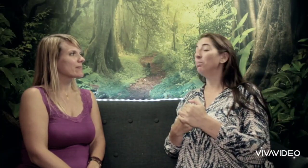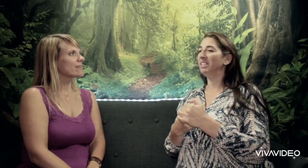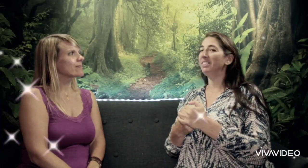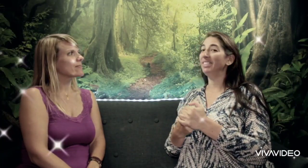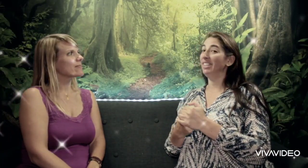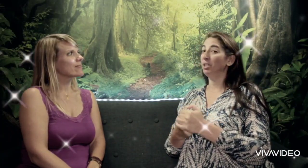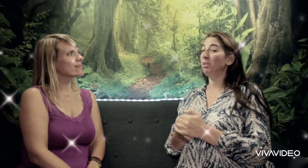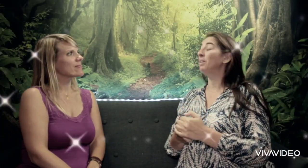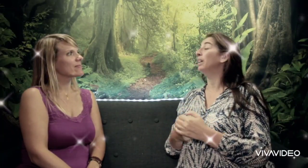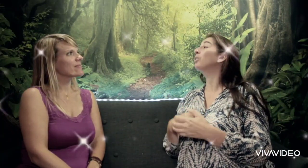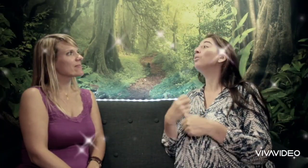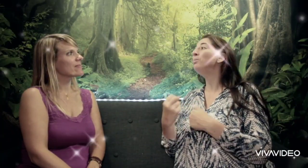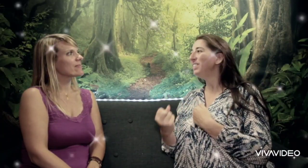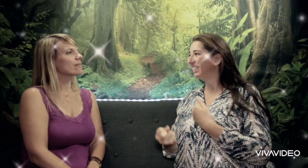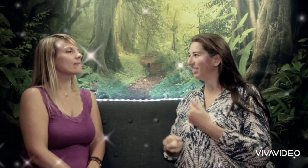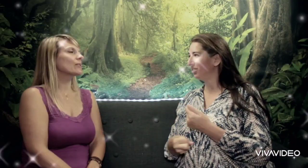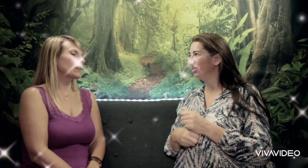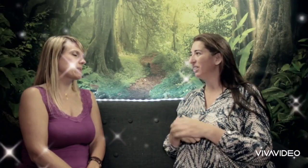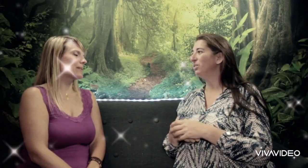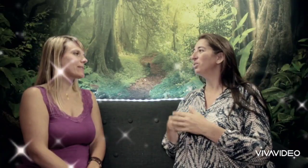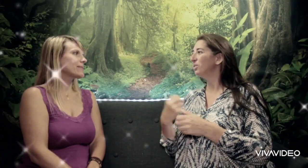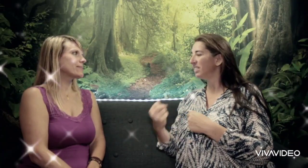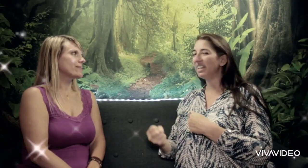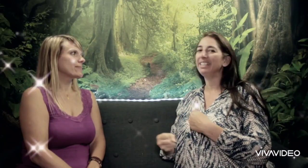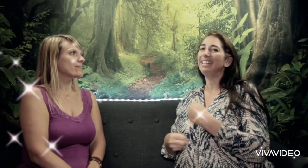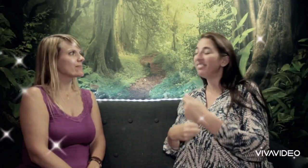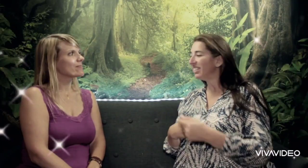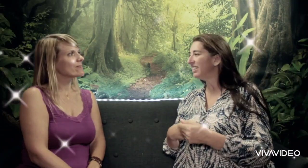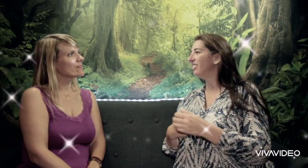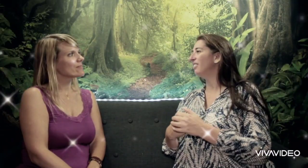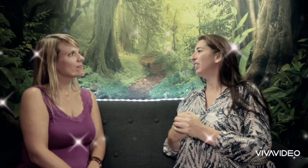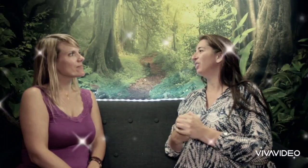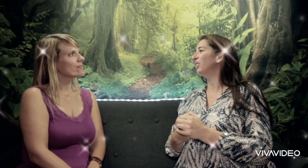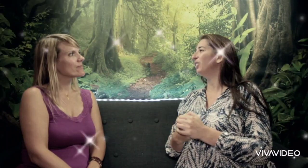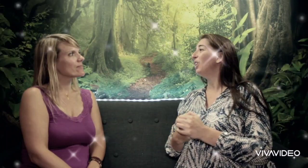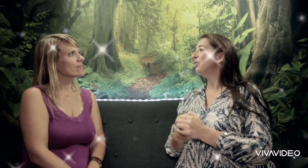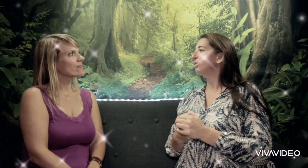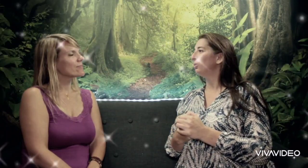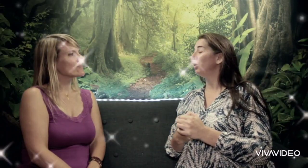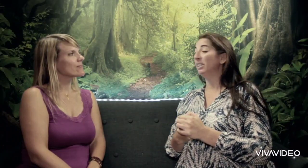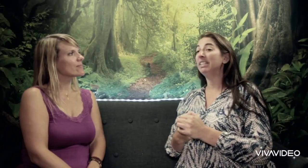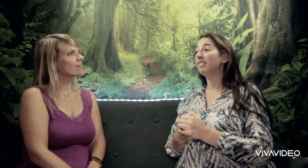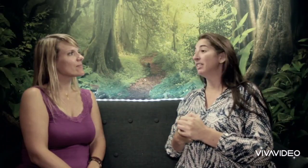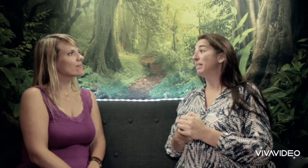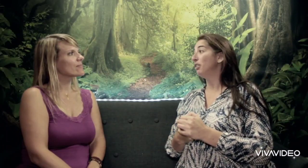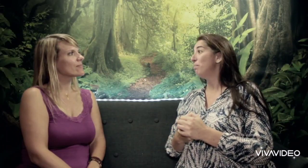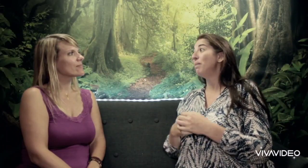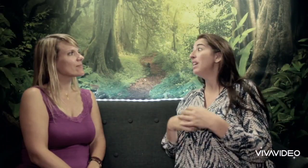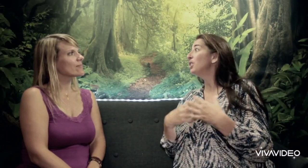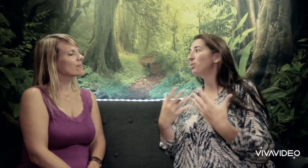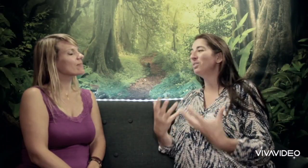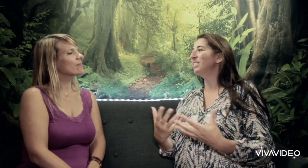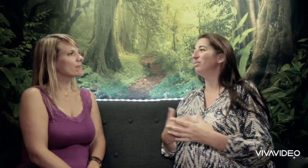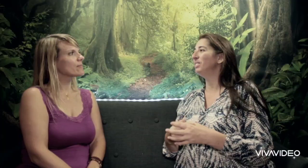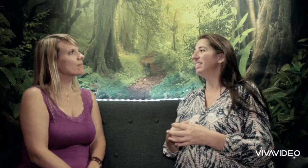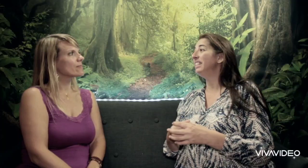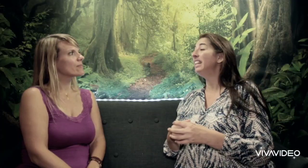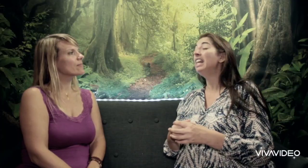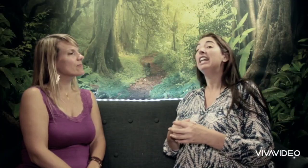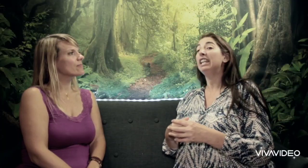L'objectif, c'est d'induire de la communication et du social et de l'affectif avec votre enfant. Et en fait, il va se passer plein de choses si vous signez et